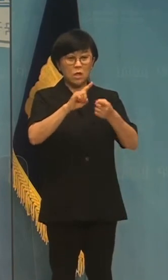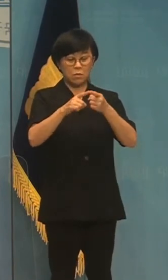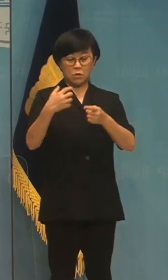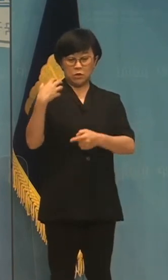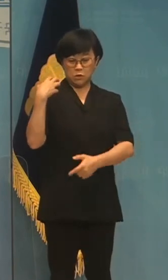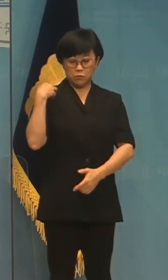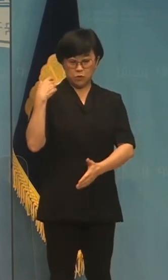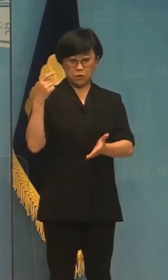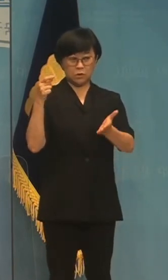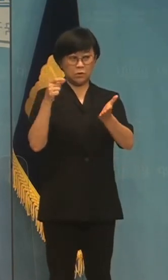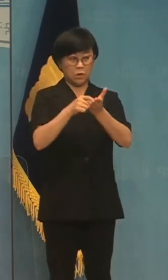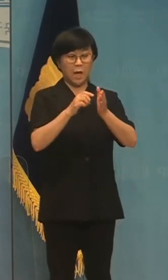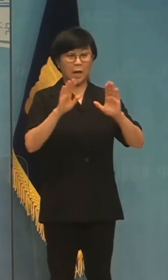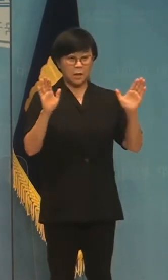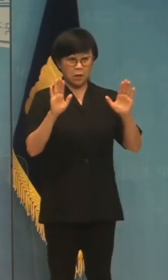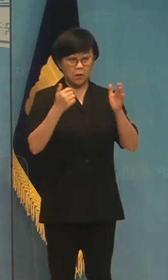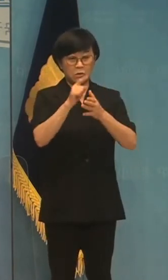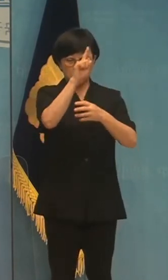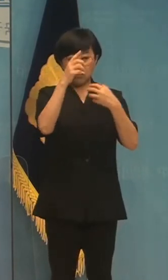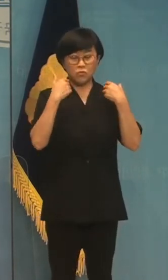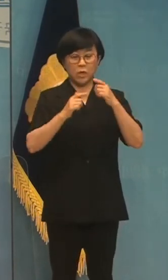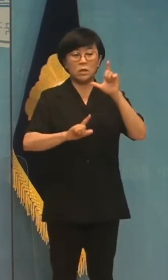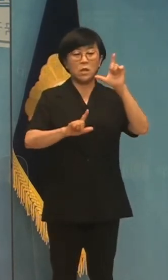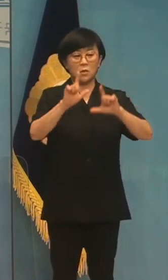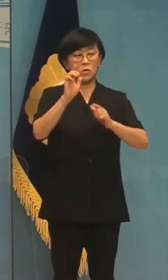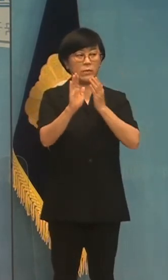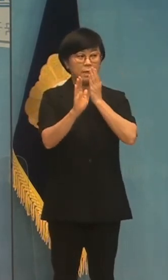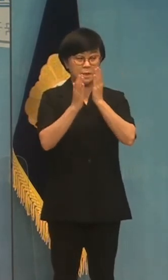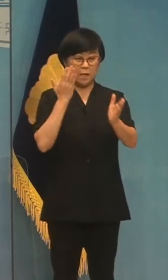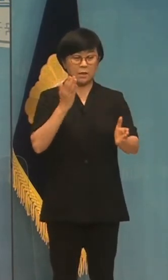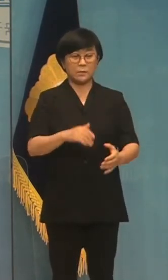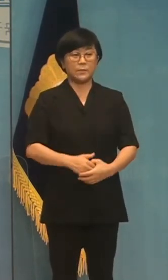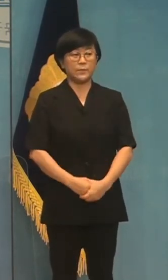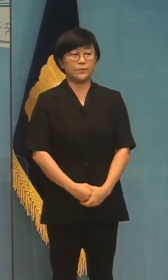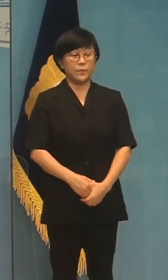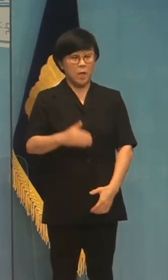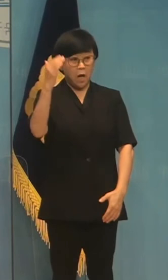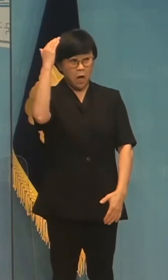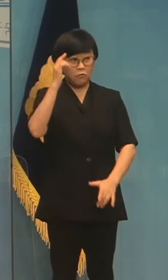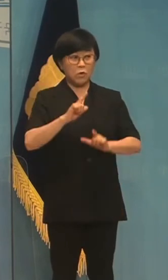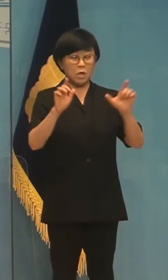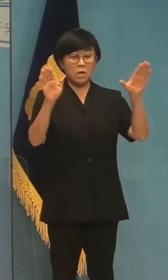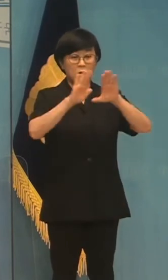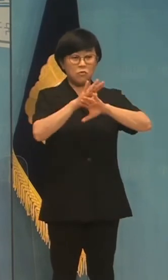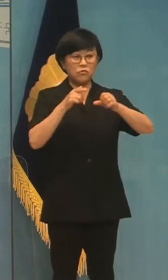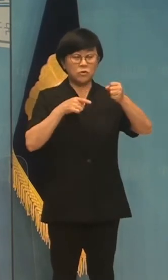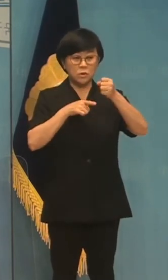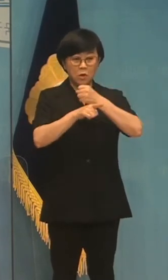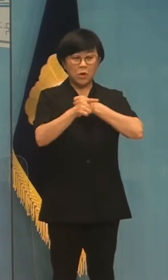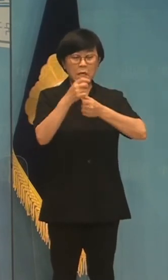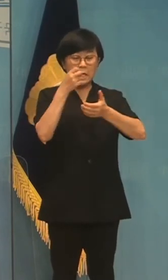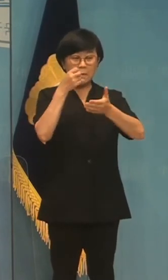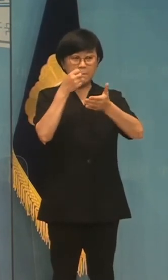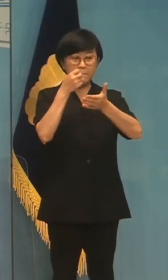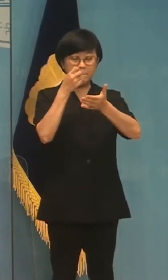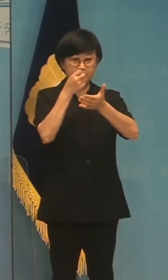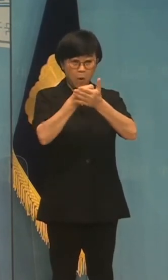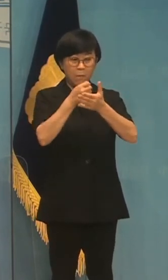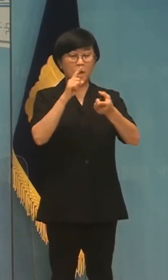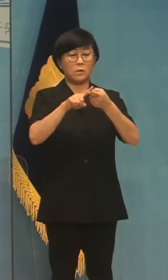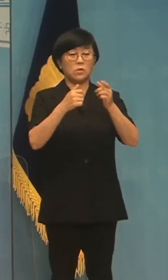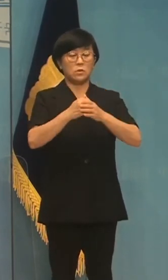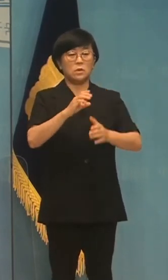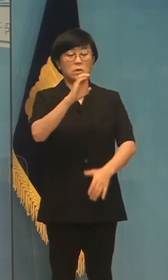정부의 태도는 전혀 악기가 맞지 않습니다. 한국의 기후정의법에도 2050년 탄소중립